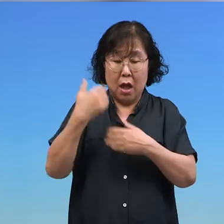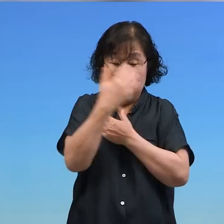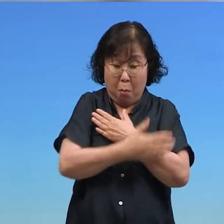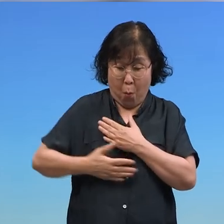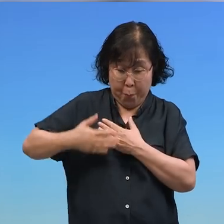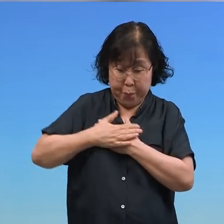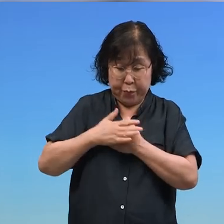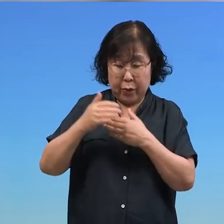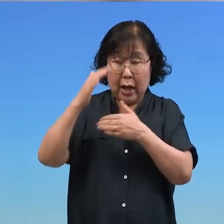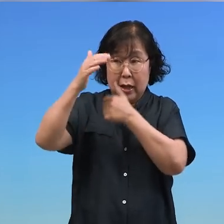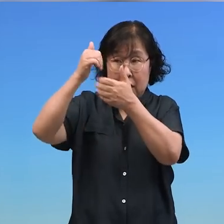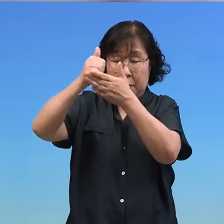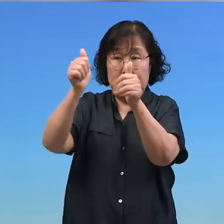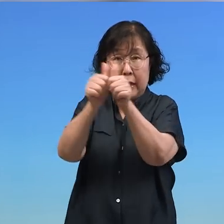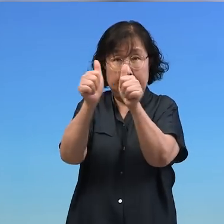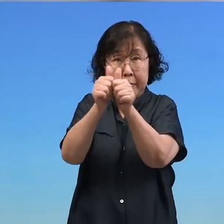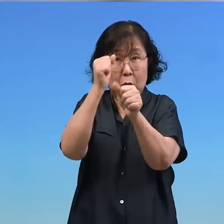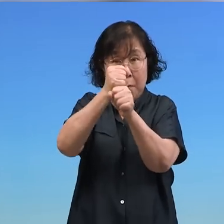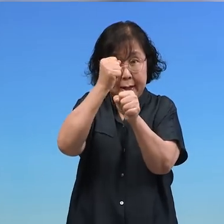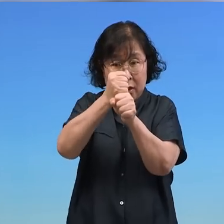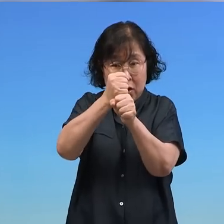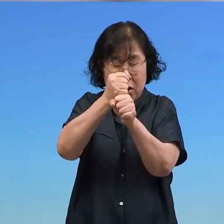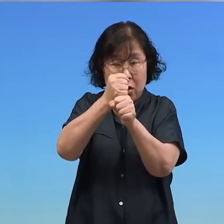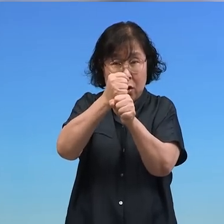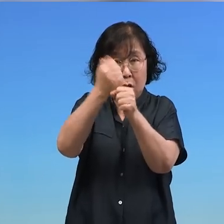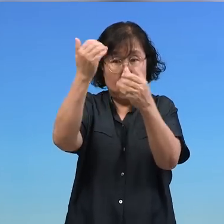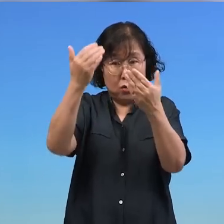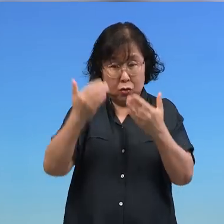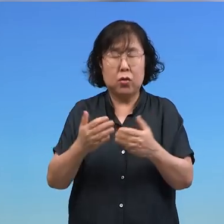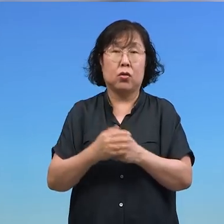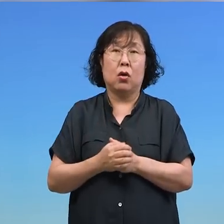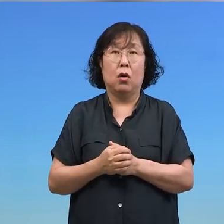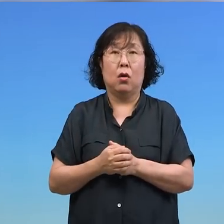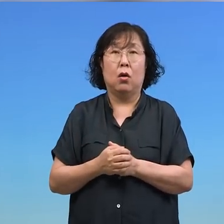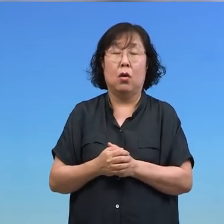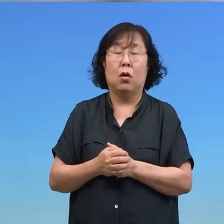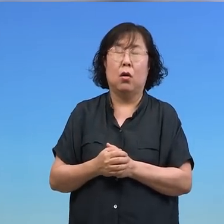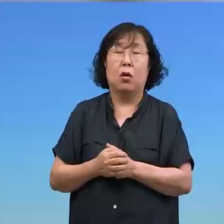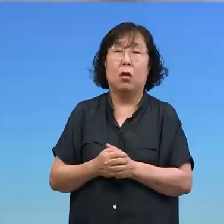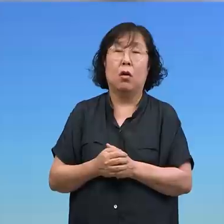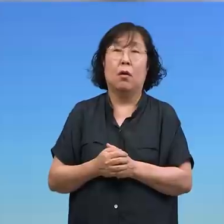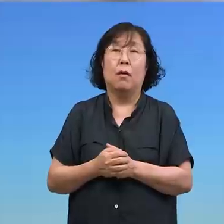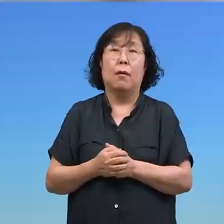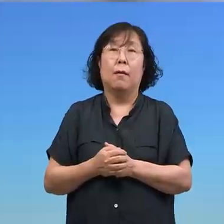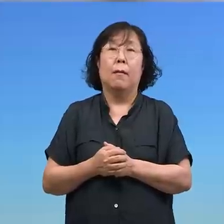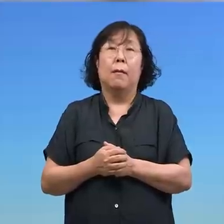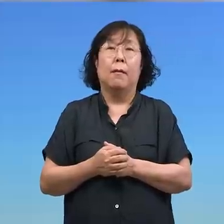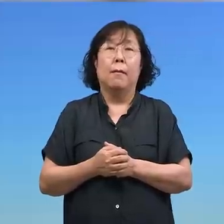만들어주셨는데 이제는 이게 거의 합법화가 돼가고 있다 된 나라도 있을 것 같은데요